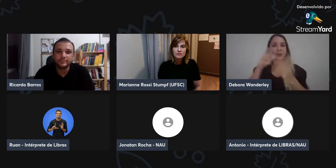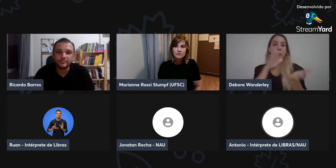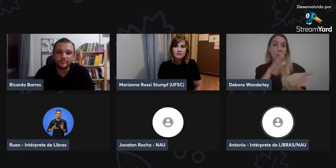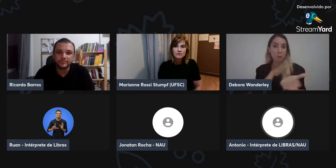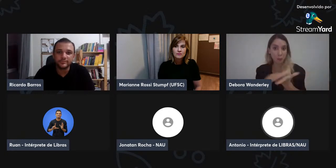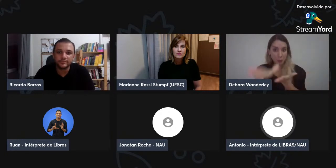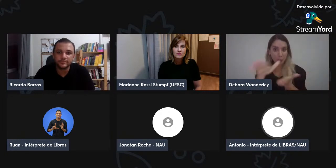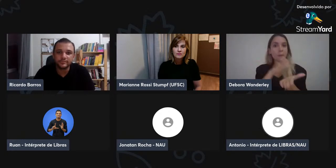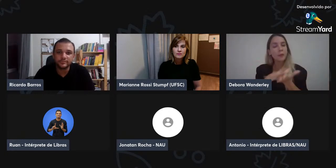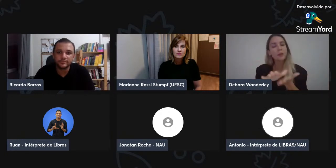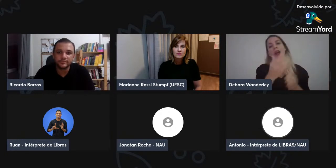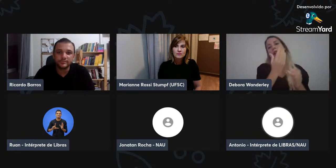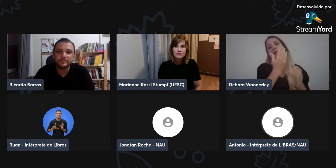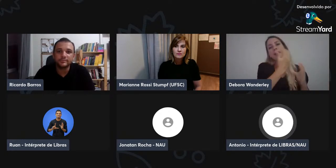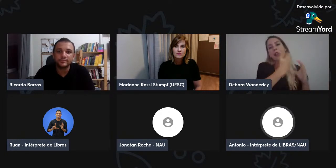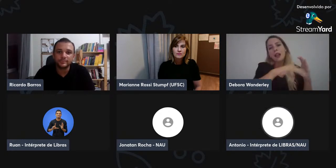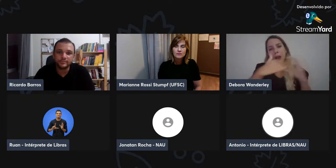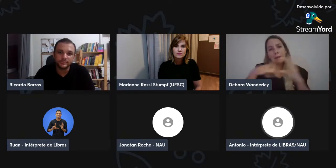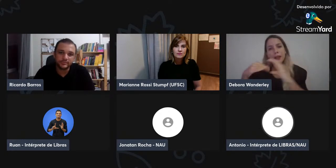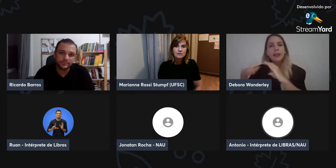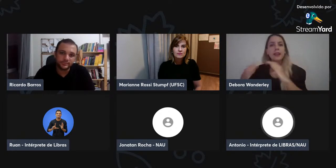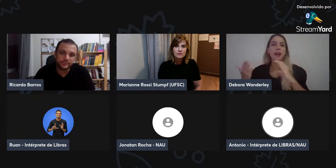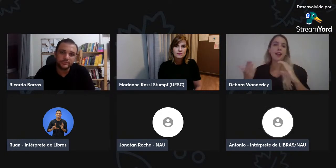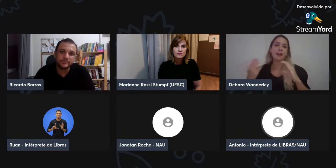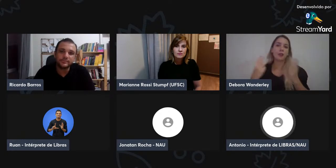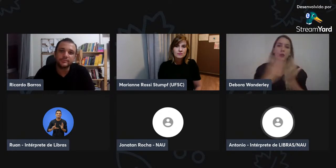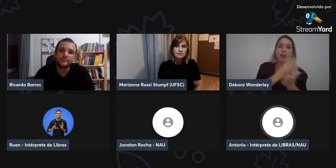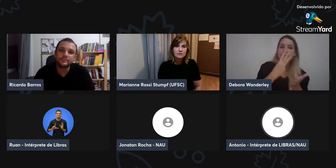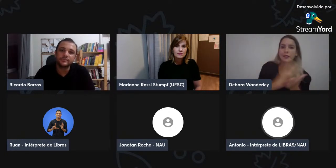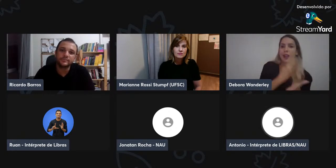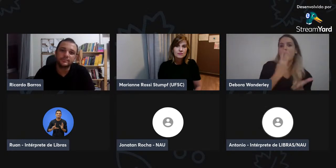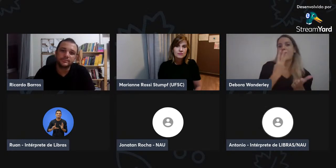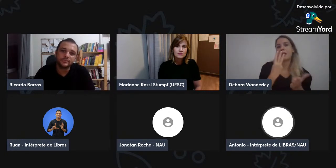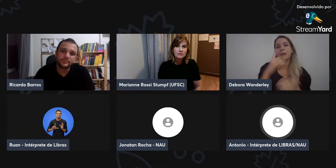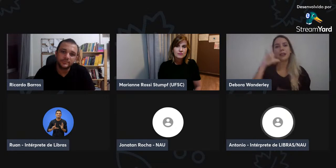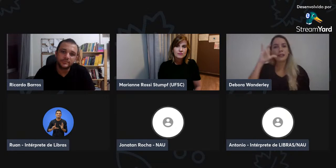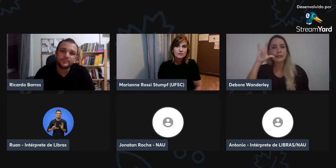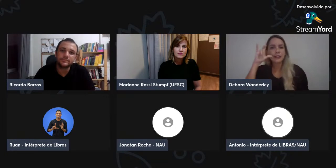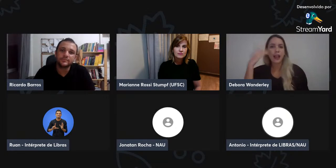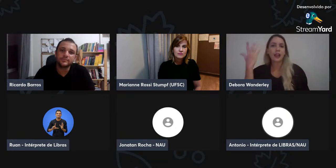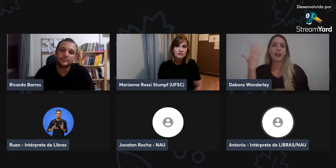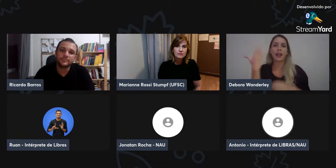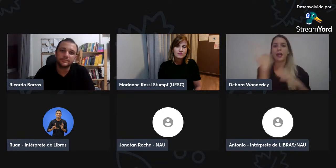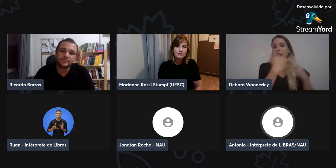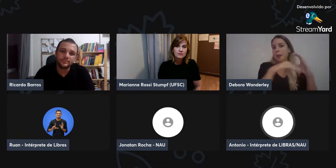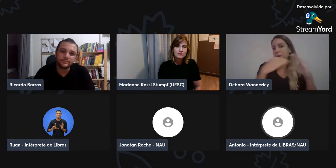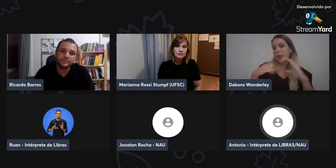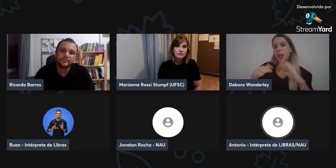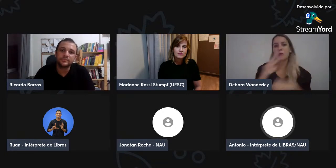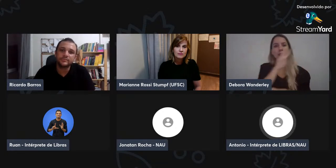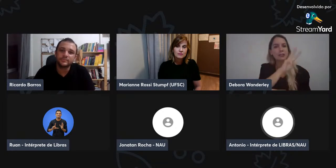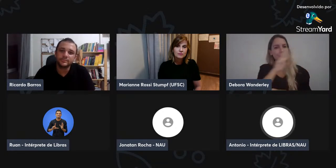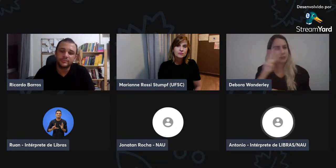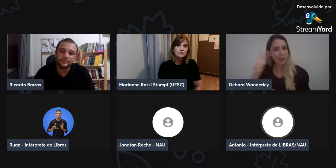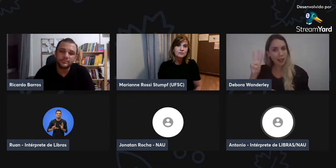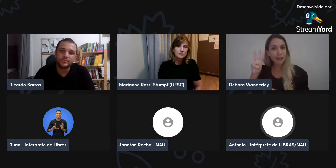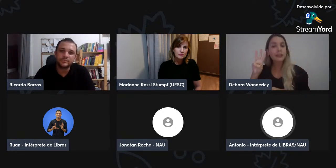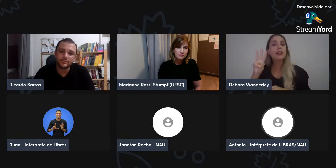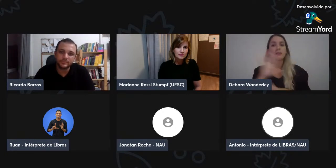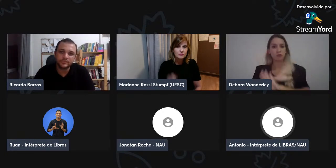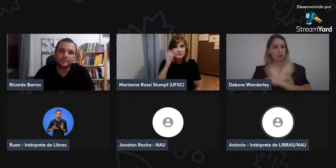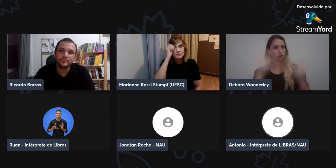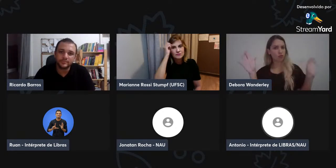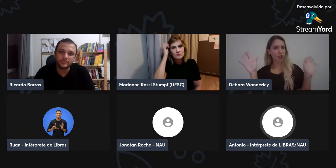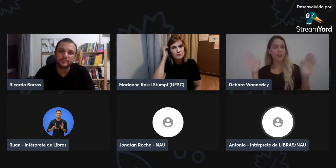SignWrite, através disso? Então, para colocar, para fazer essas impressões, essas divulgações, através disso, através de WhatsApp, Instagram,